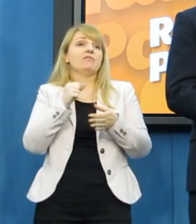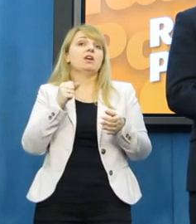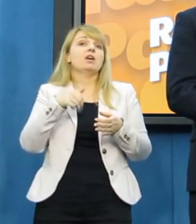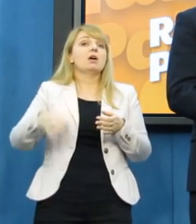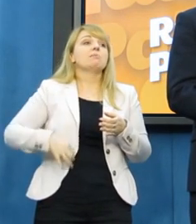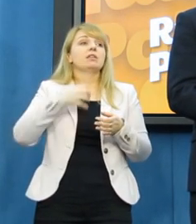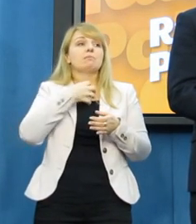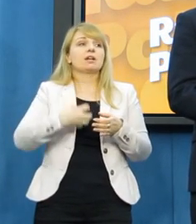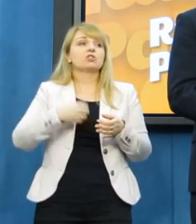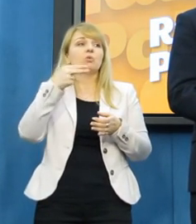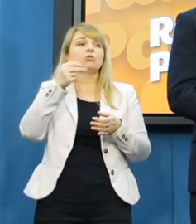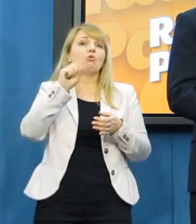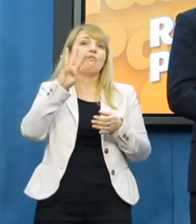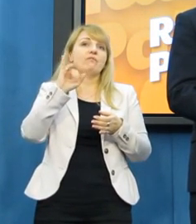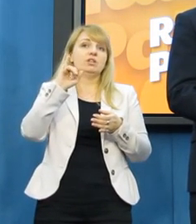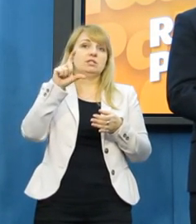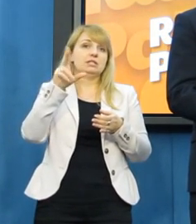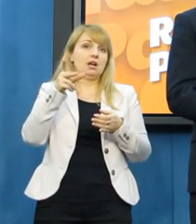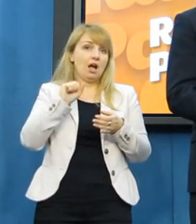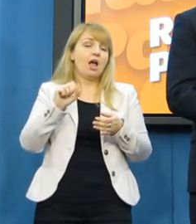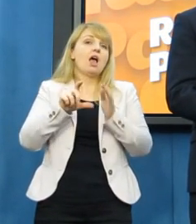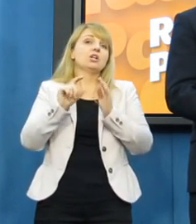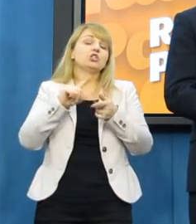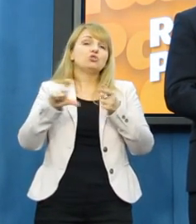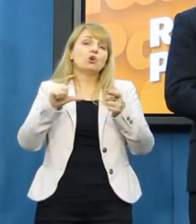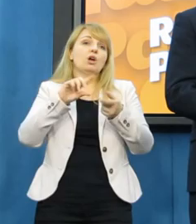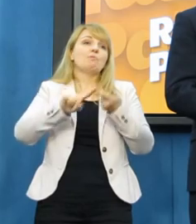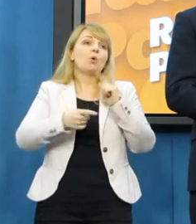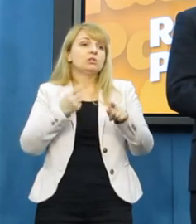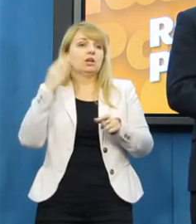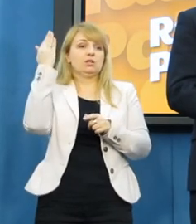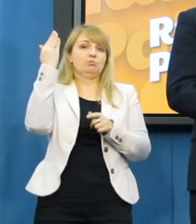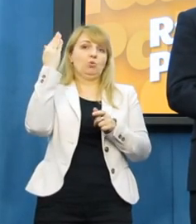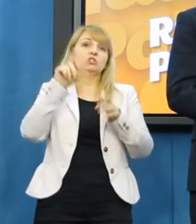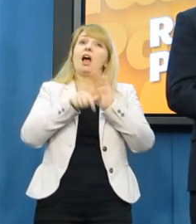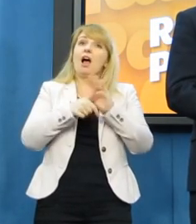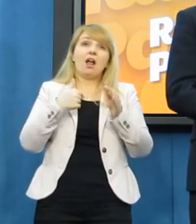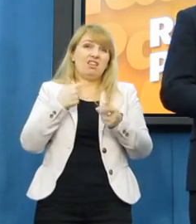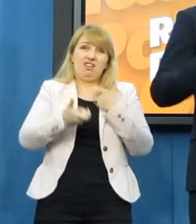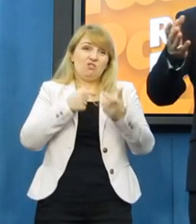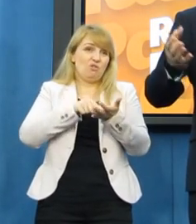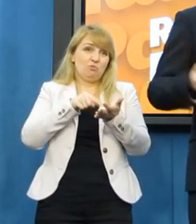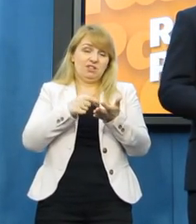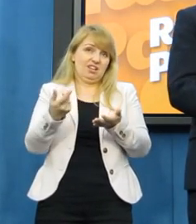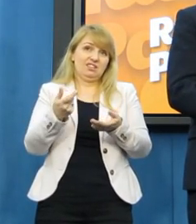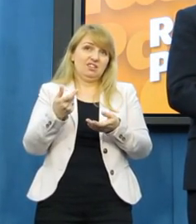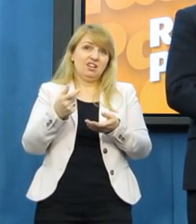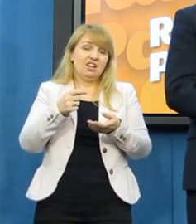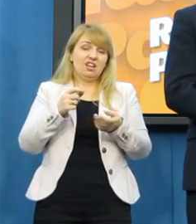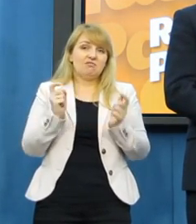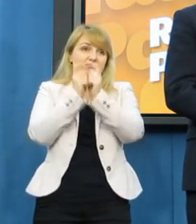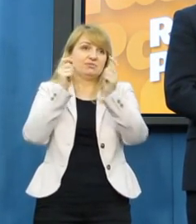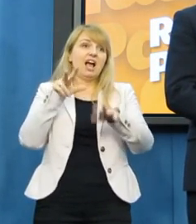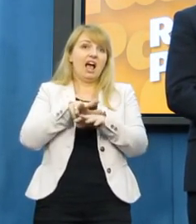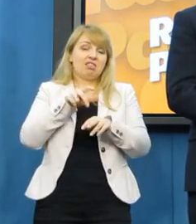feminizmu, czy roli kobiety, czy polityki społeczeństw, moralności w polityce. Te różnice nie są tak duże, a na pewno nie takie, żeby na siebie